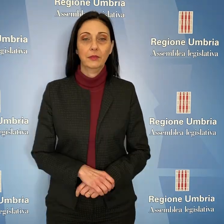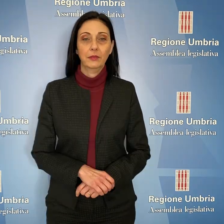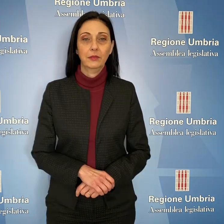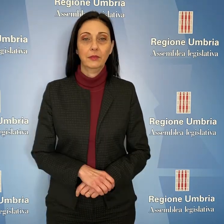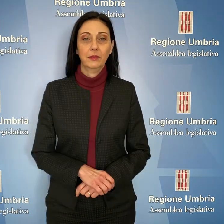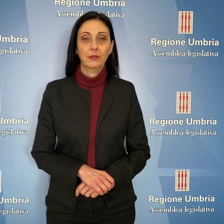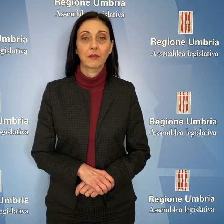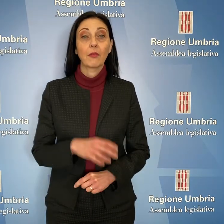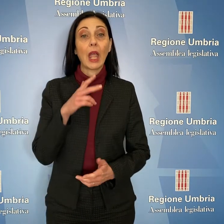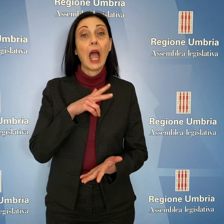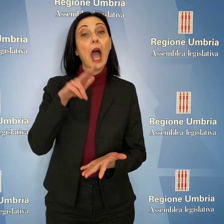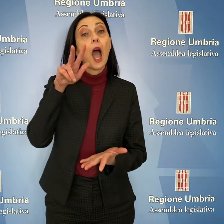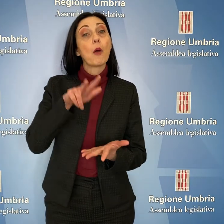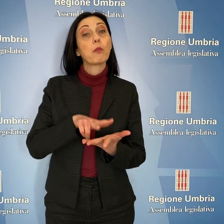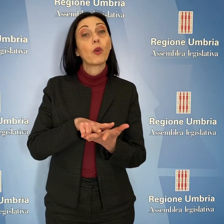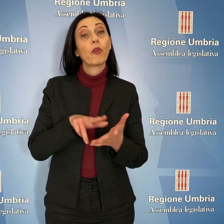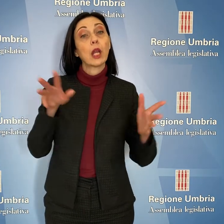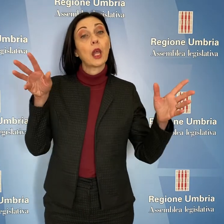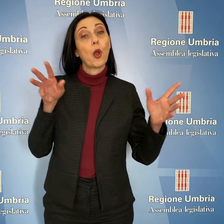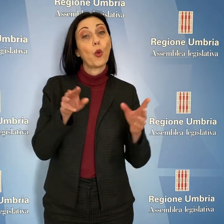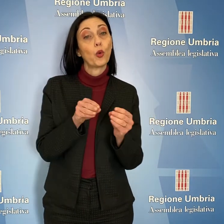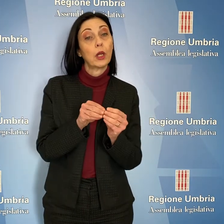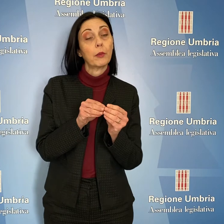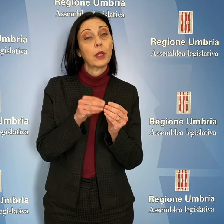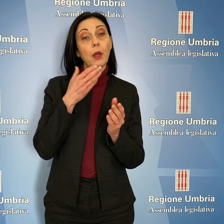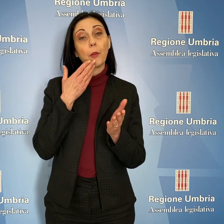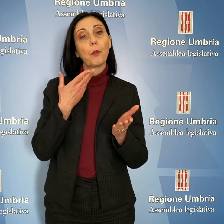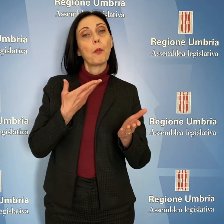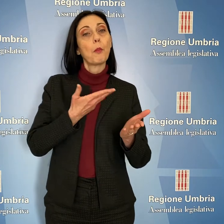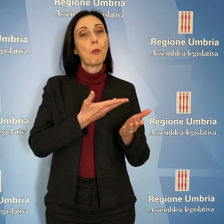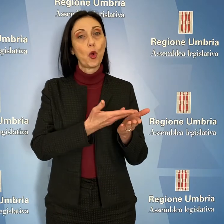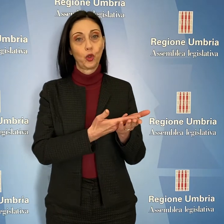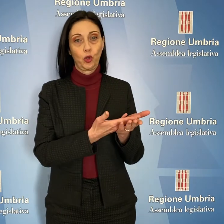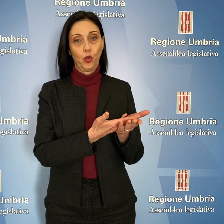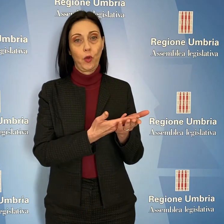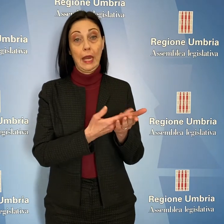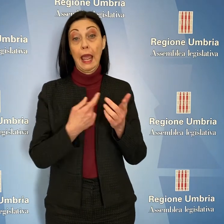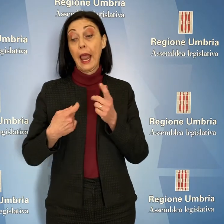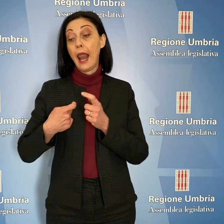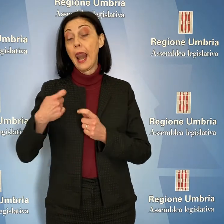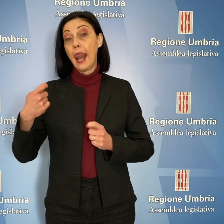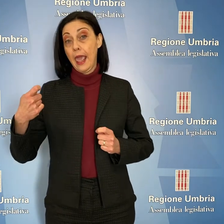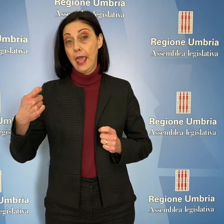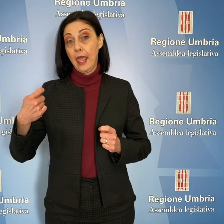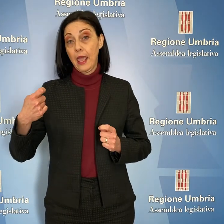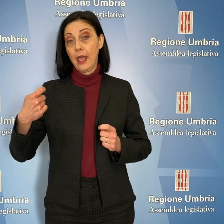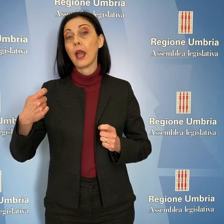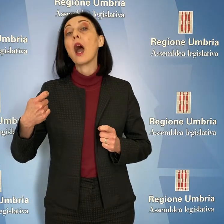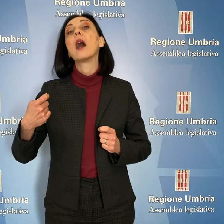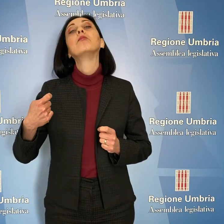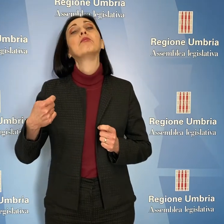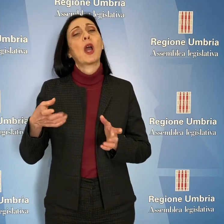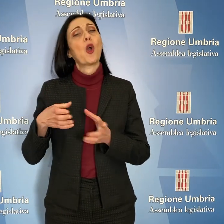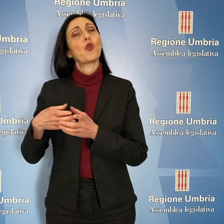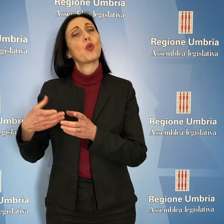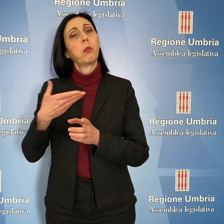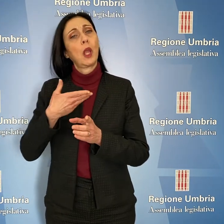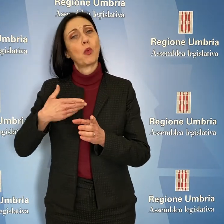Approvata all'unanimità una mozione presentata dalla Lega e firmata da tutti i gruppi consigliari